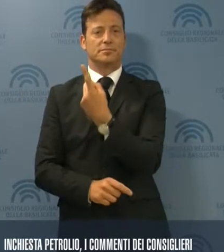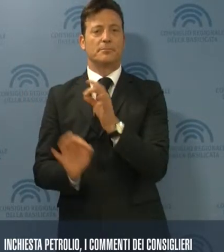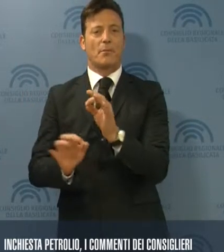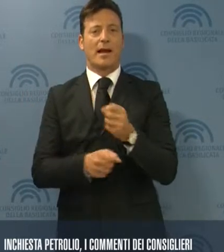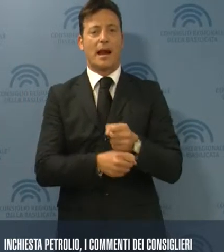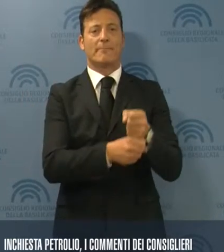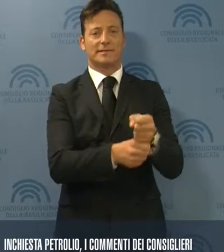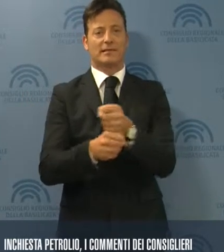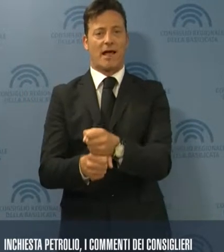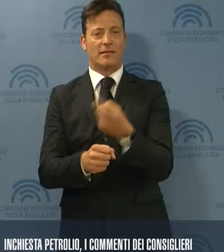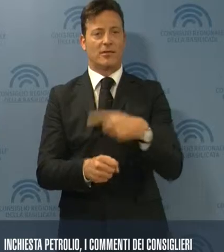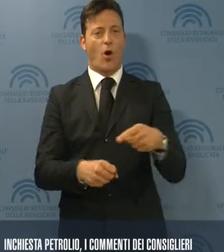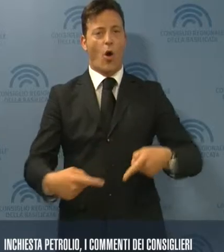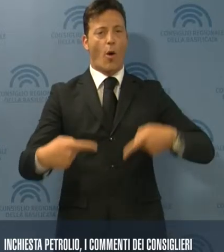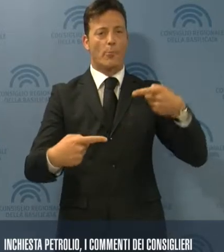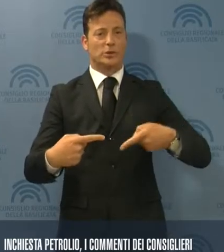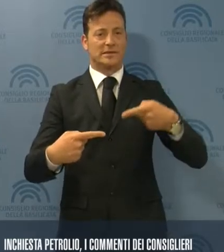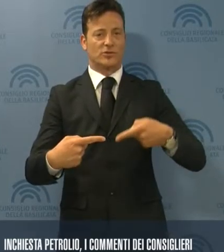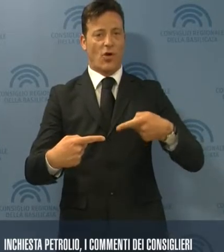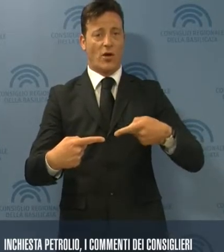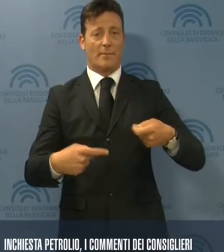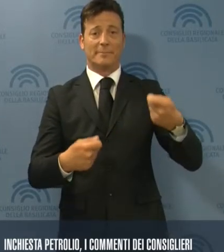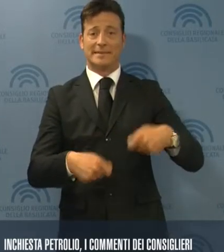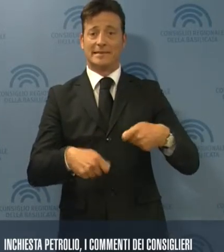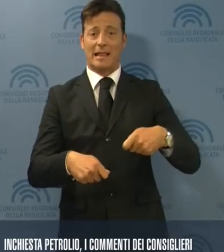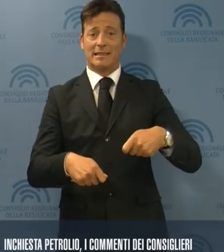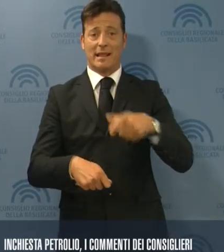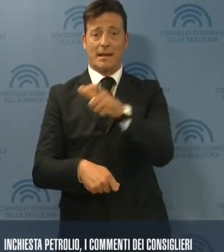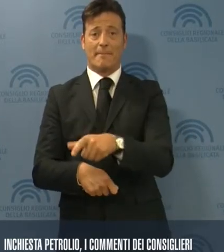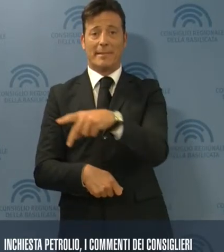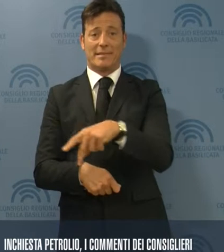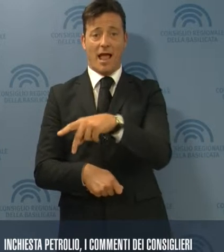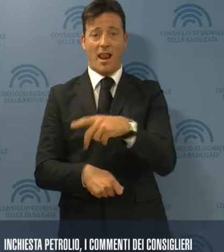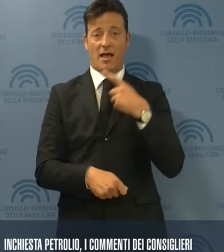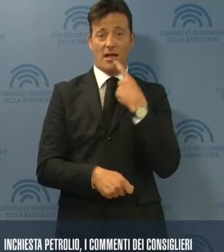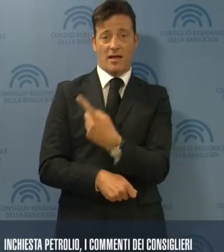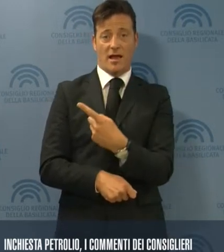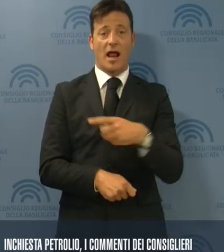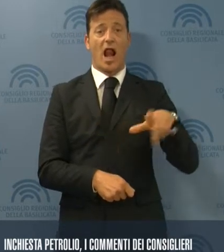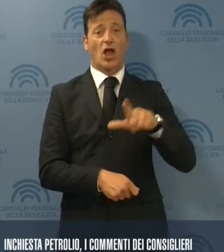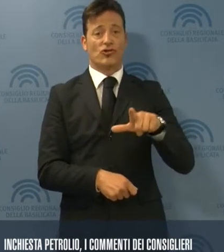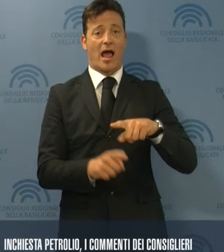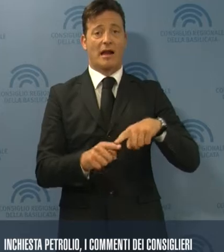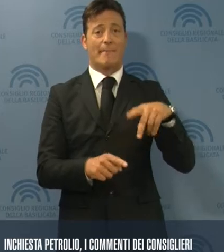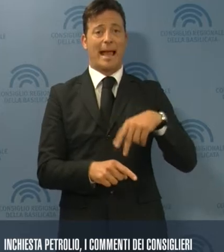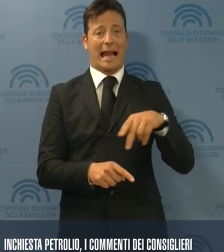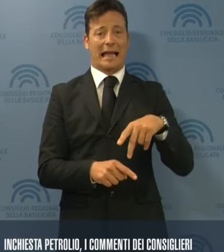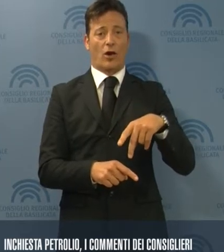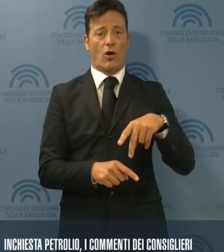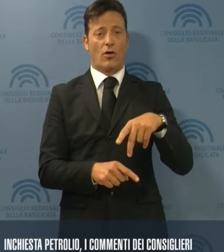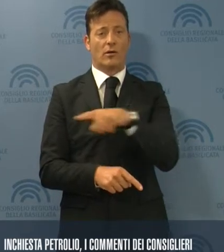rappresentanti delle opposizioni. Il Presidente Pittella, hanno detto Leggeri e Perrino, è